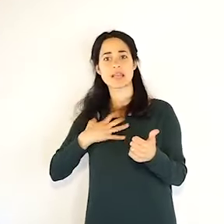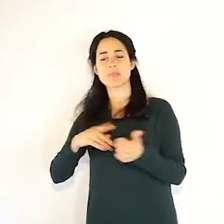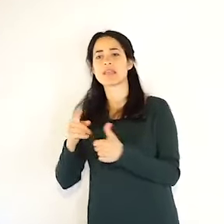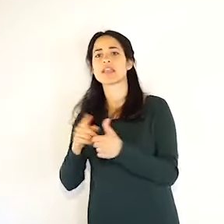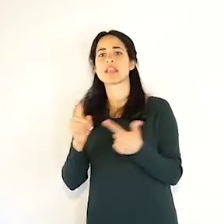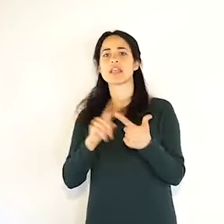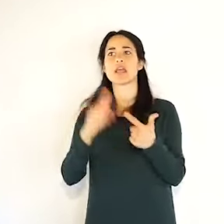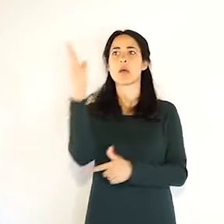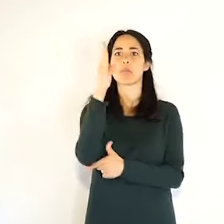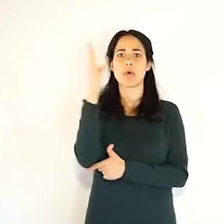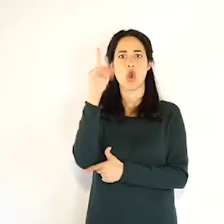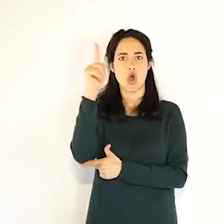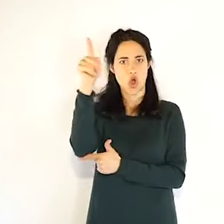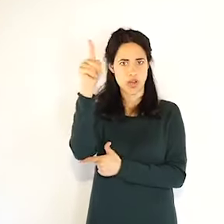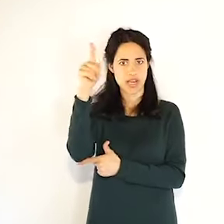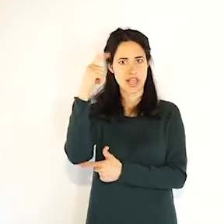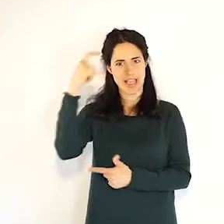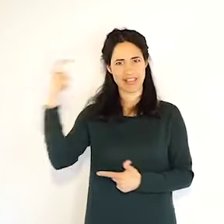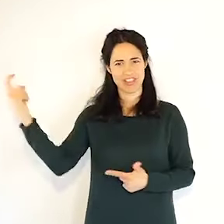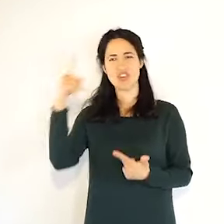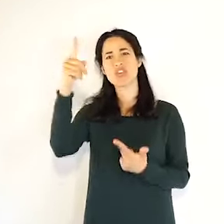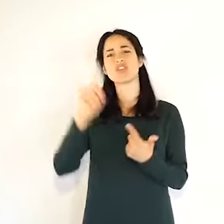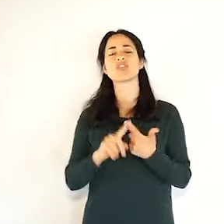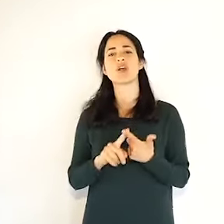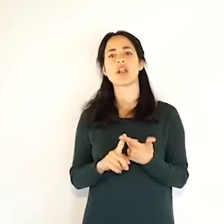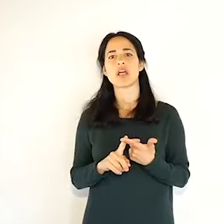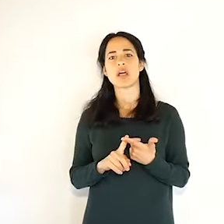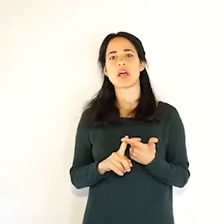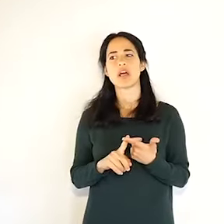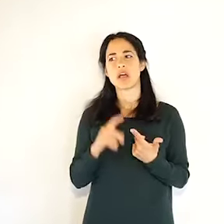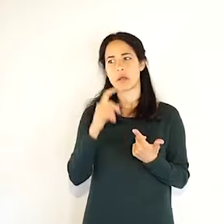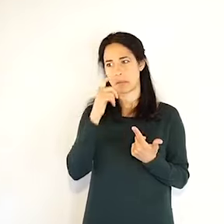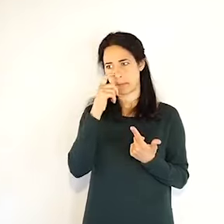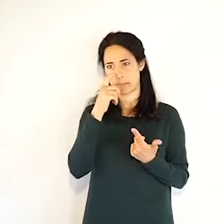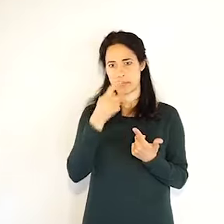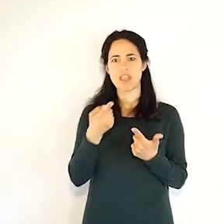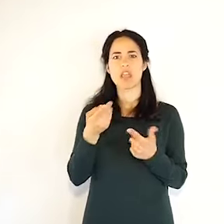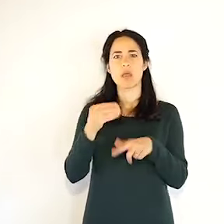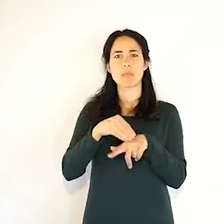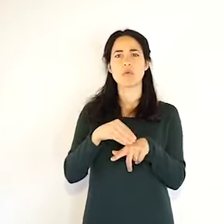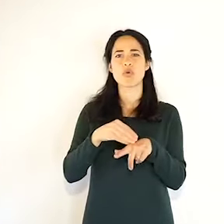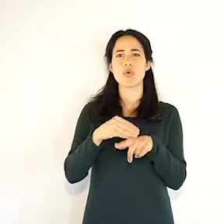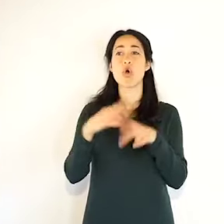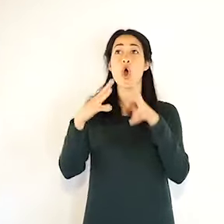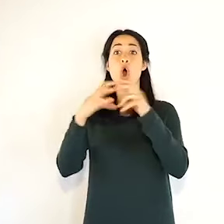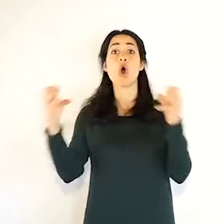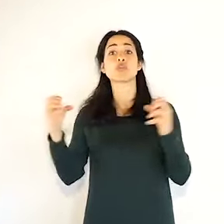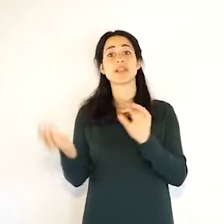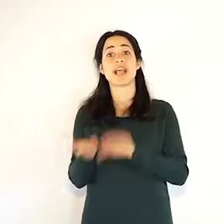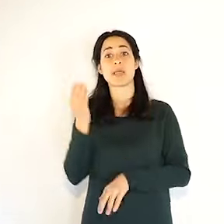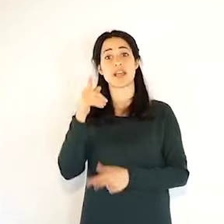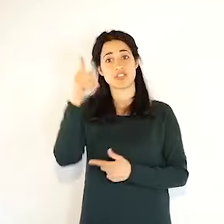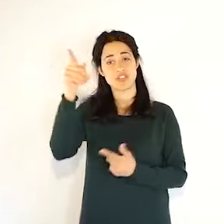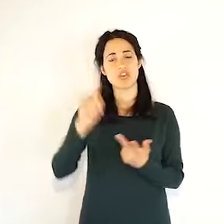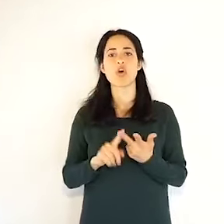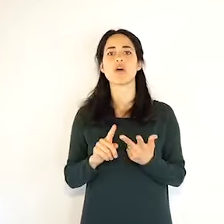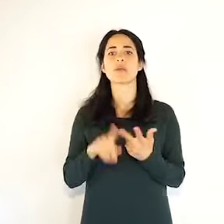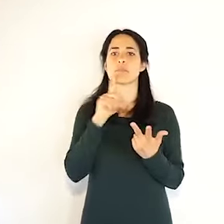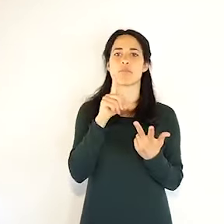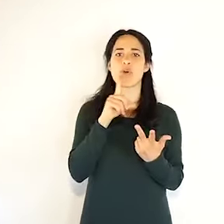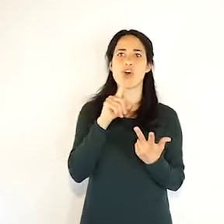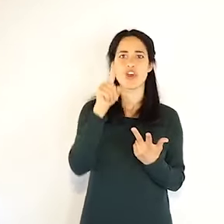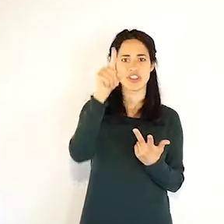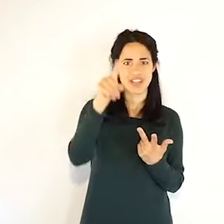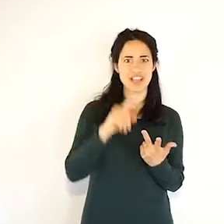ospedali di Modena, è una rete regionale, come sapete, che funziona per la nostra